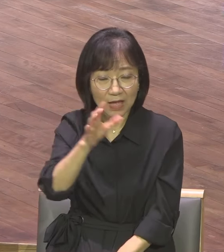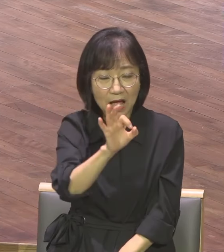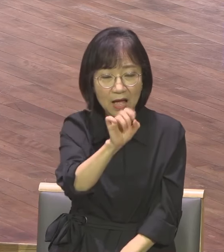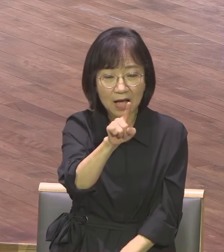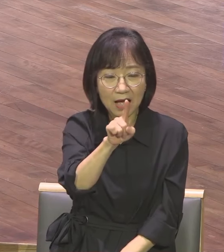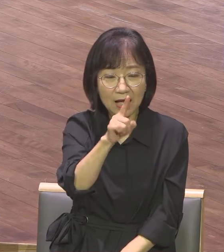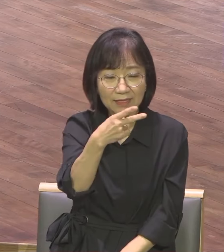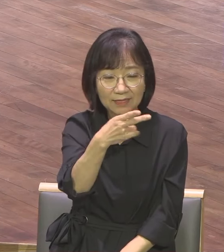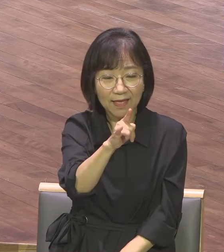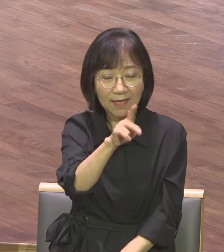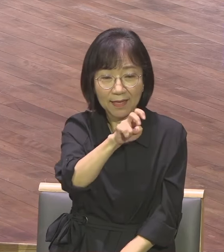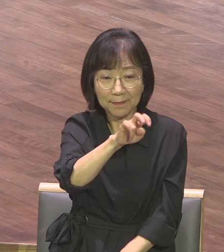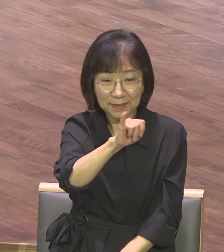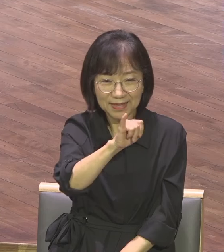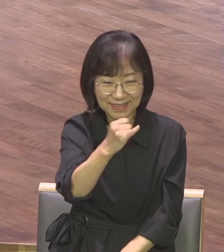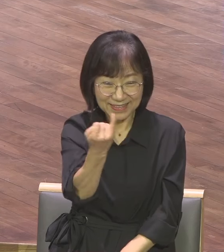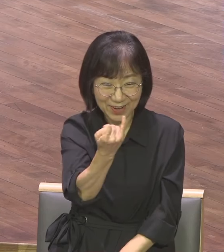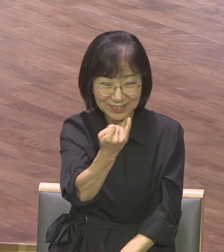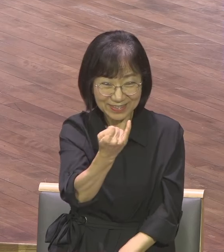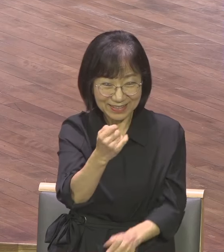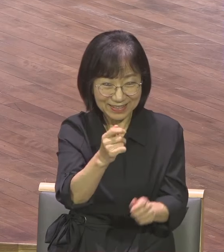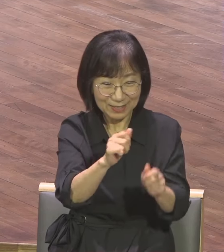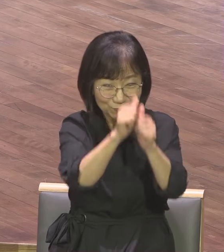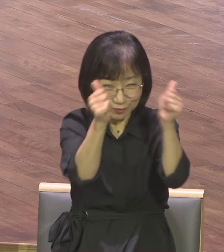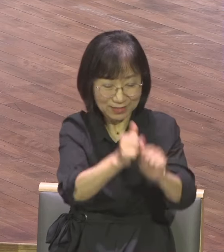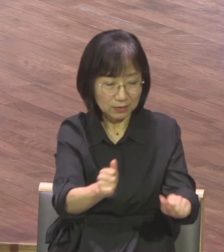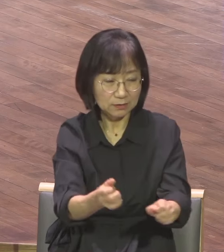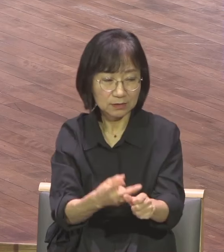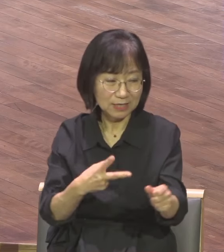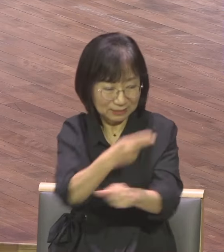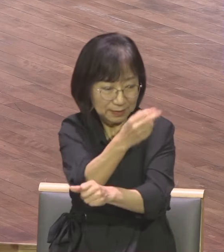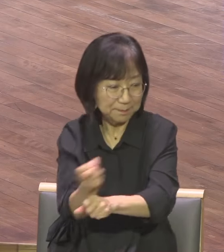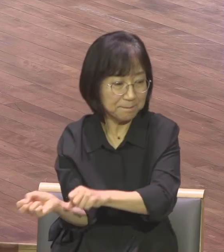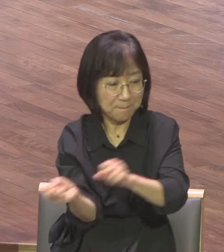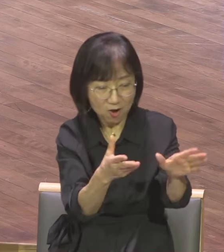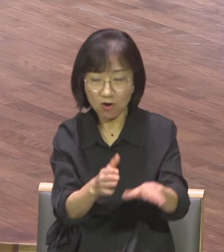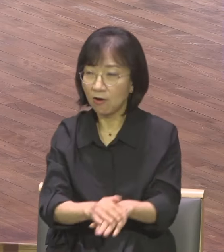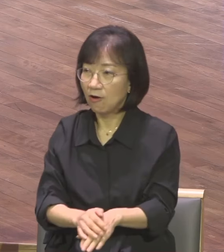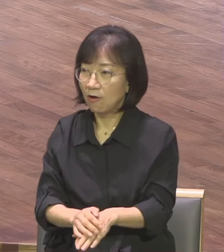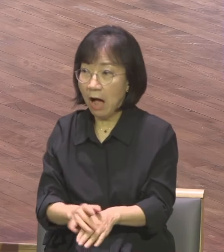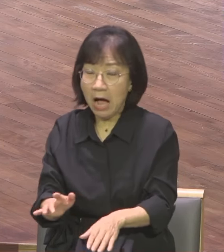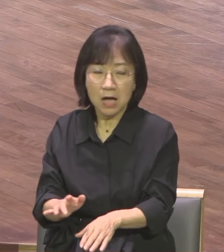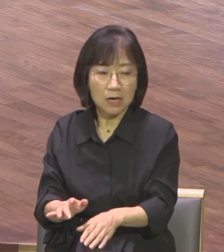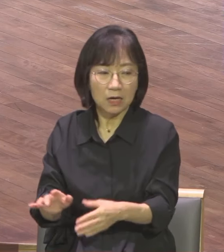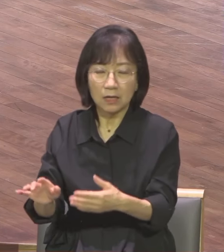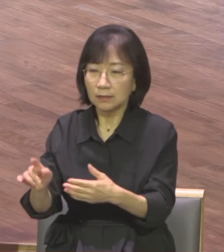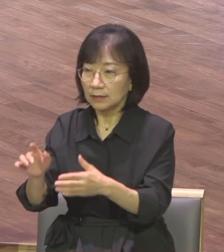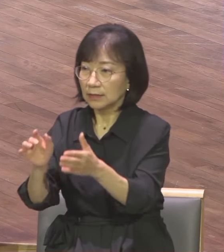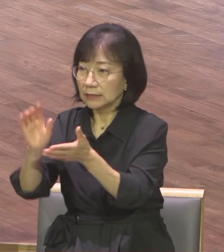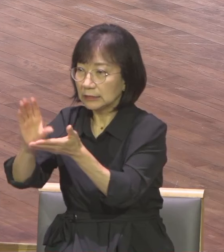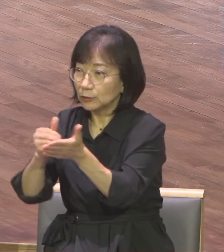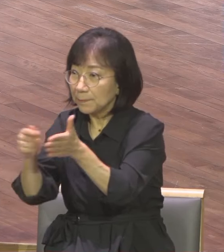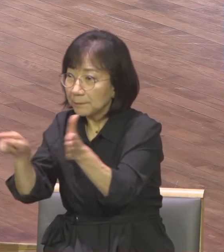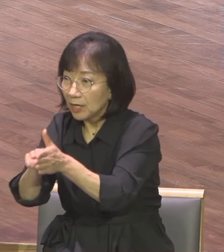순간 철저히 고립됩니다 왕따를 당해요 추방을 당합니다 먹고 살 길이 없어요